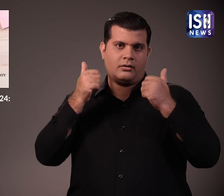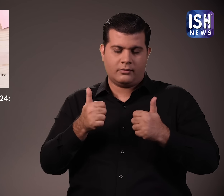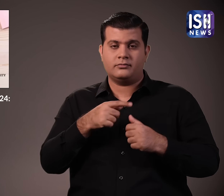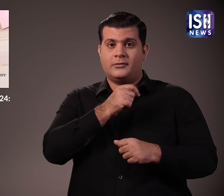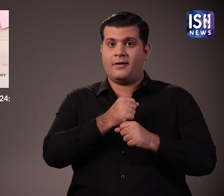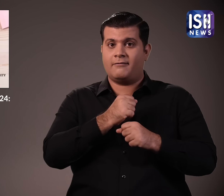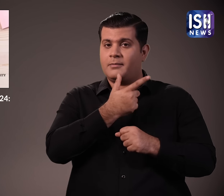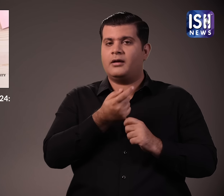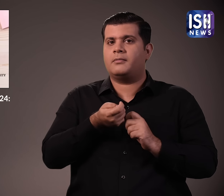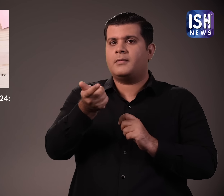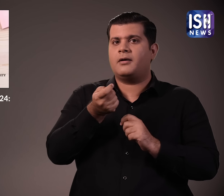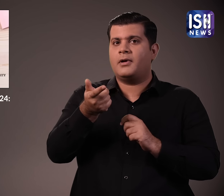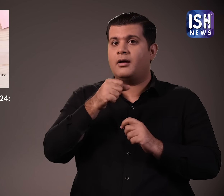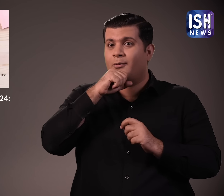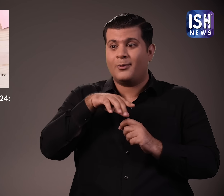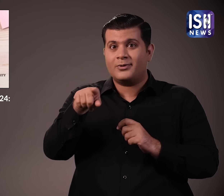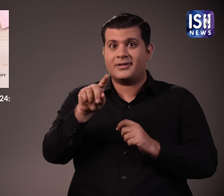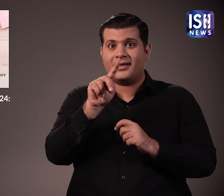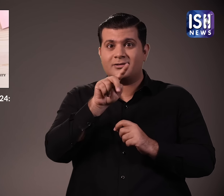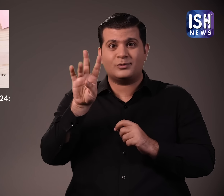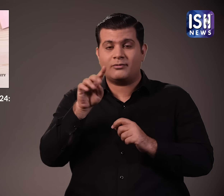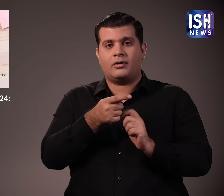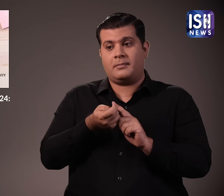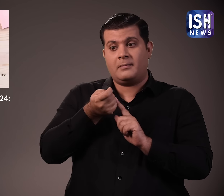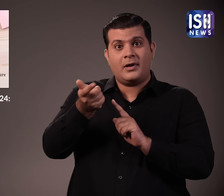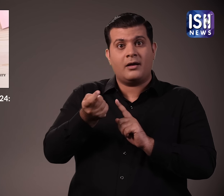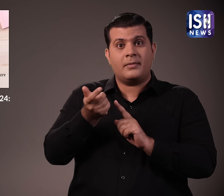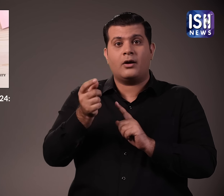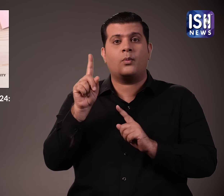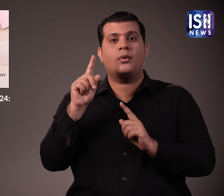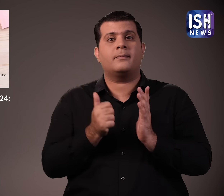इंटर्ण्शिप को हर महिने 5000 रुपे मिलेंगे सालाना उन्हें 6000 रुपे मिलेंगे